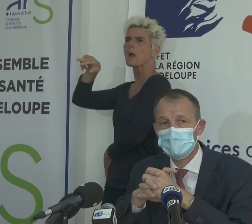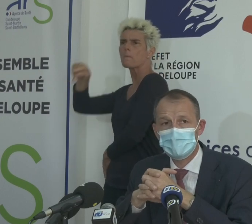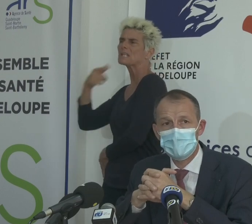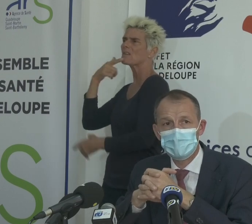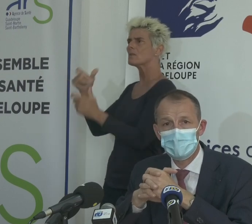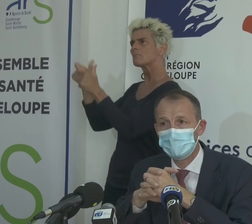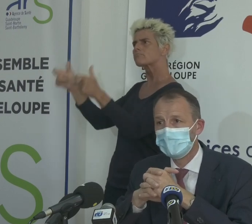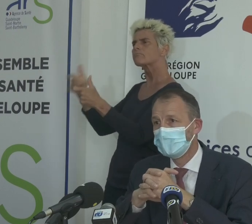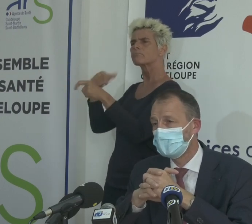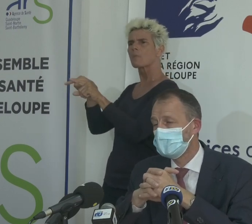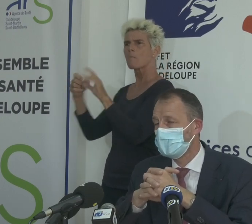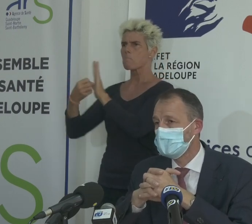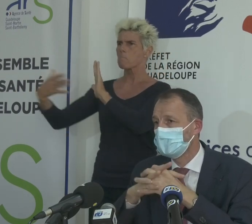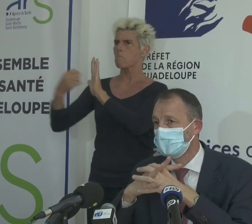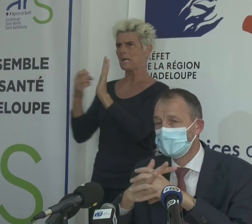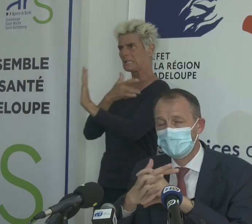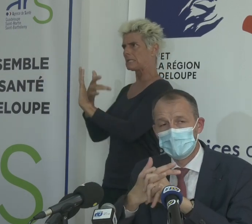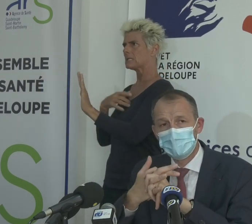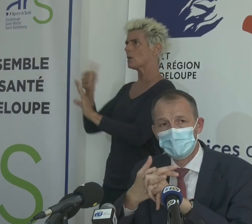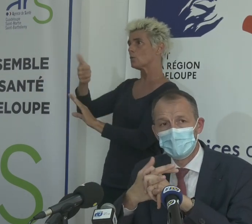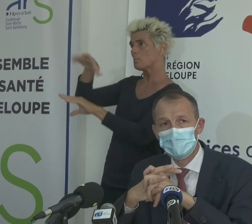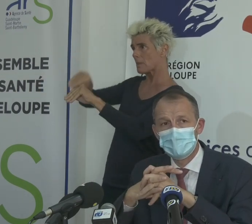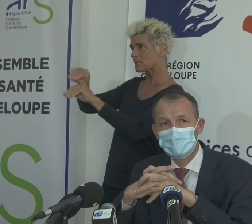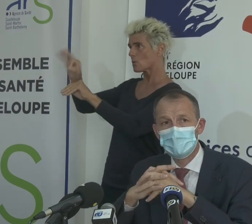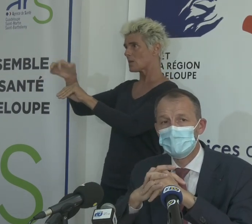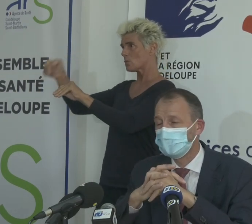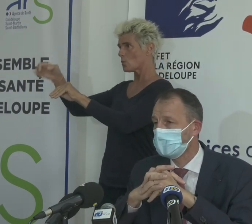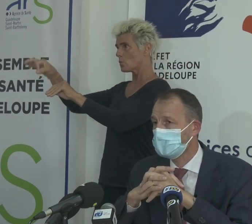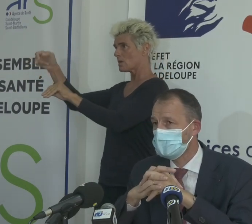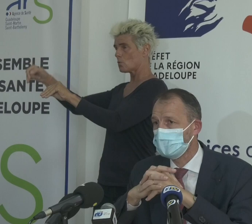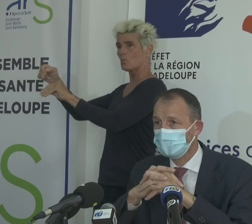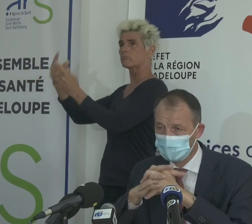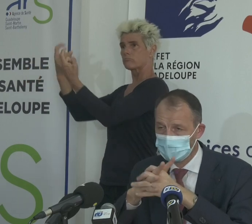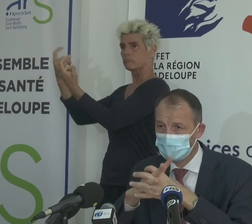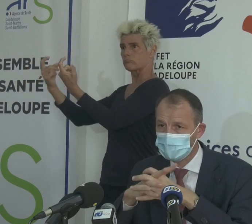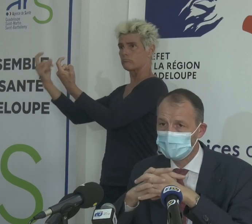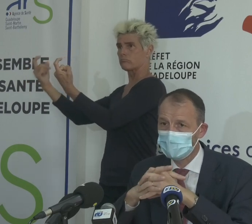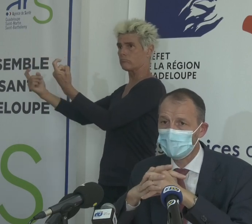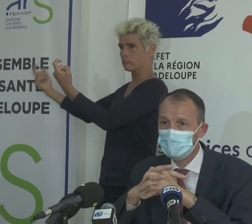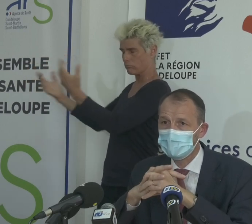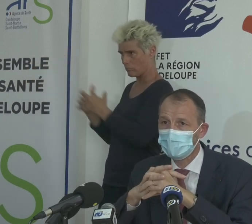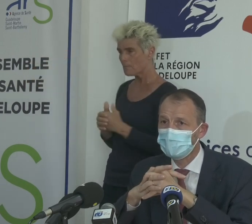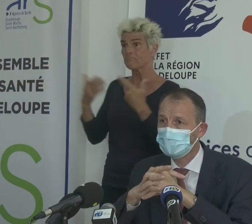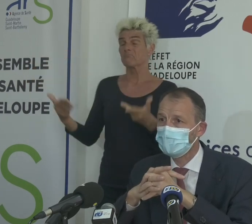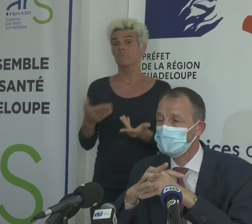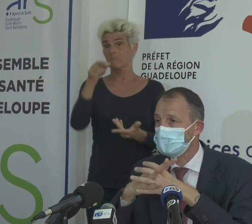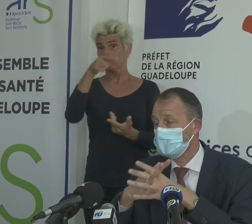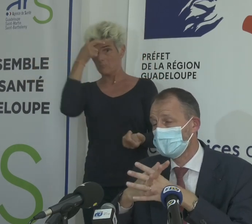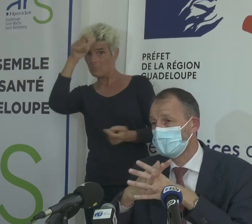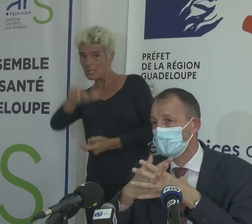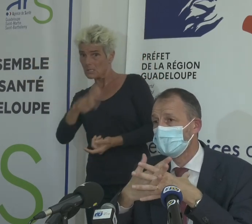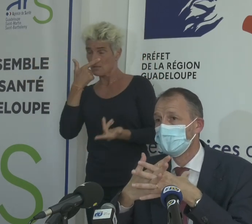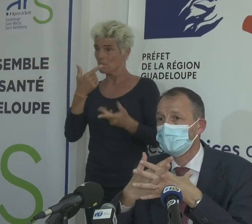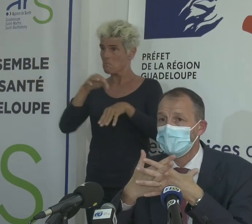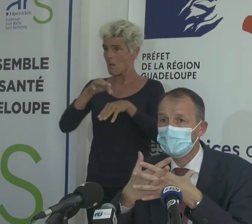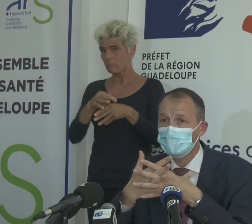être réservée pour les emplacements. Pour les cérémonies funéraires, les consignes vont être passées aux entreprises et